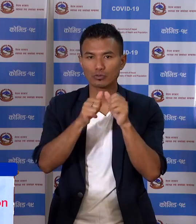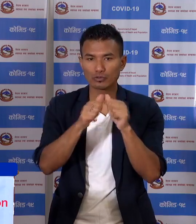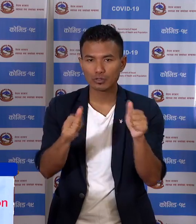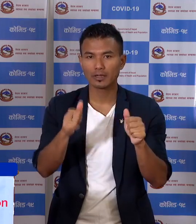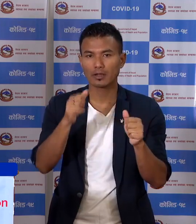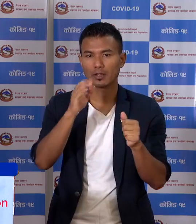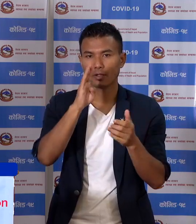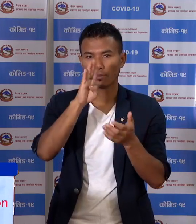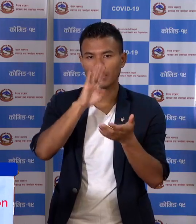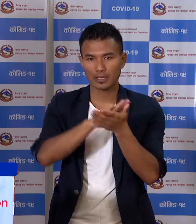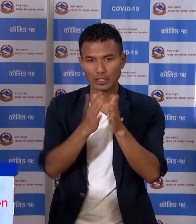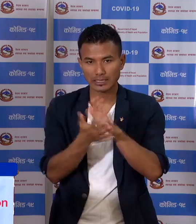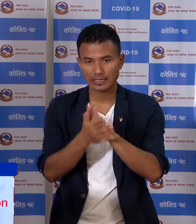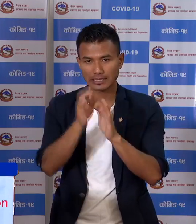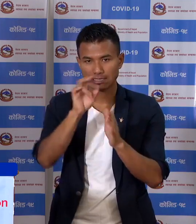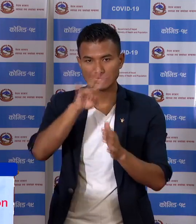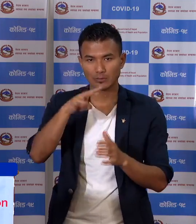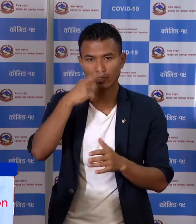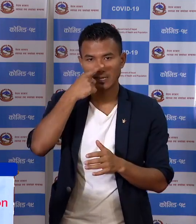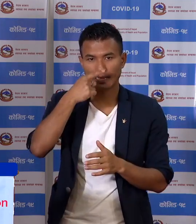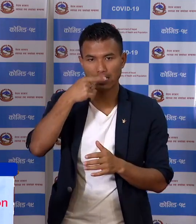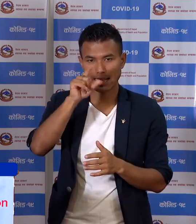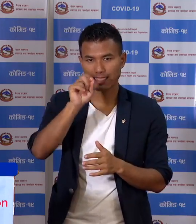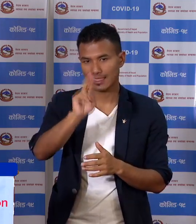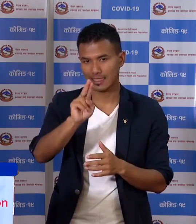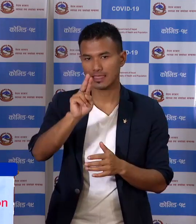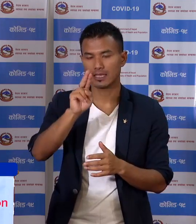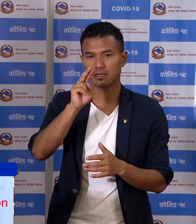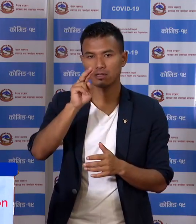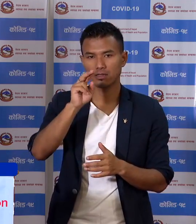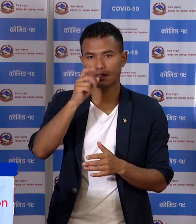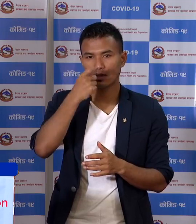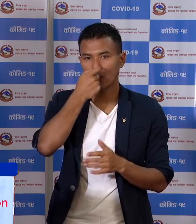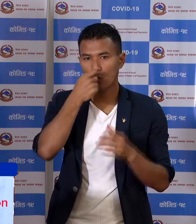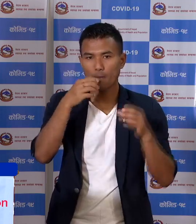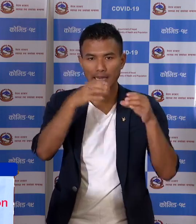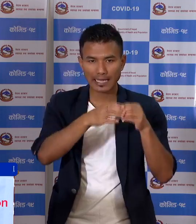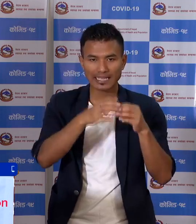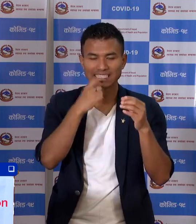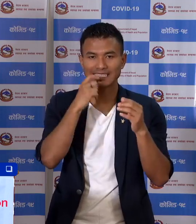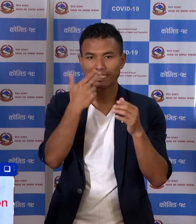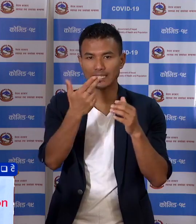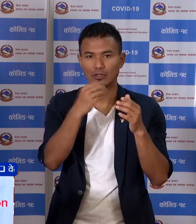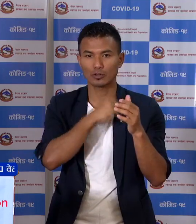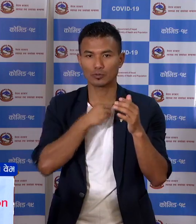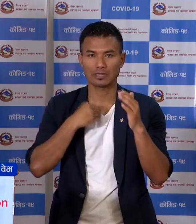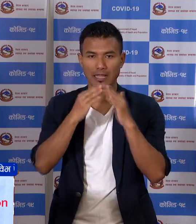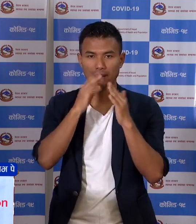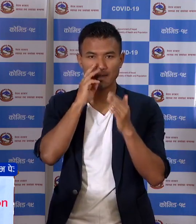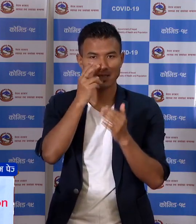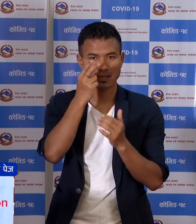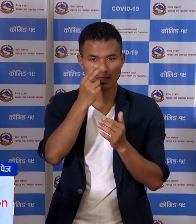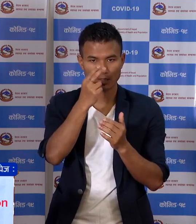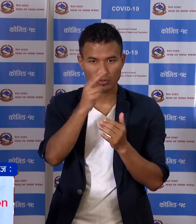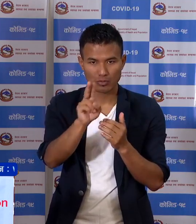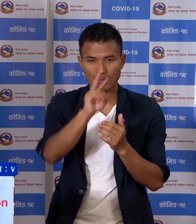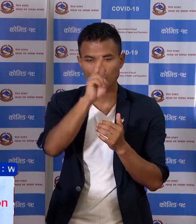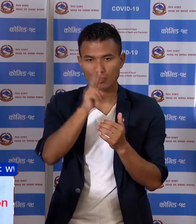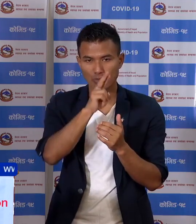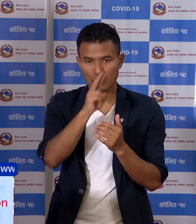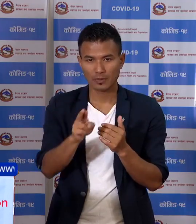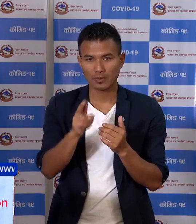मा बैतडी सिवनात गांउ पाली का जो सेती अस्पताल में र वहेको र